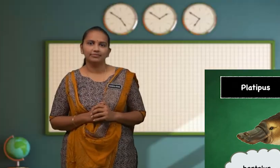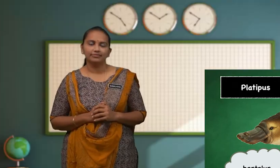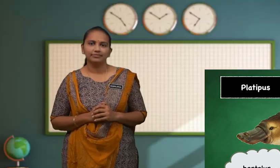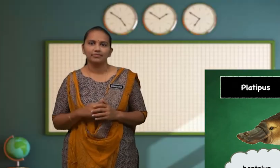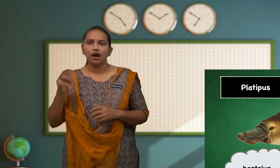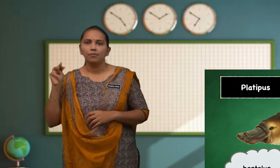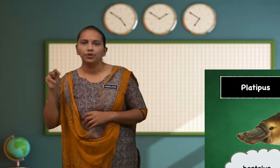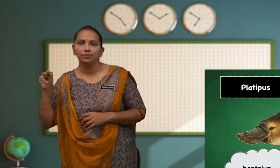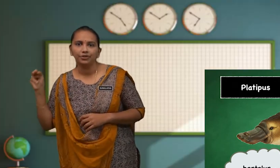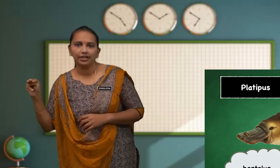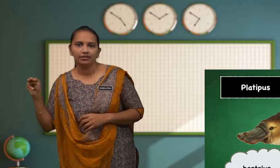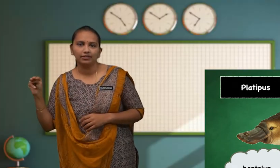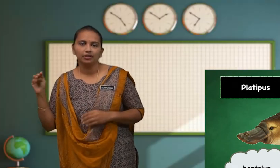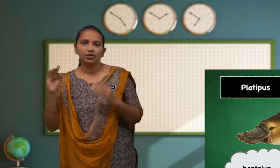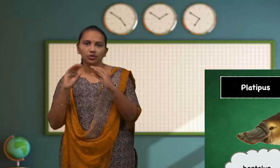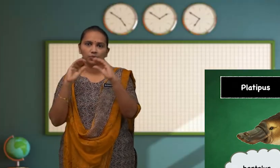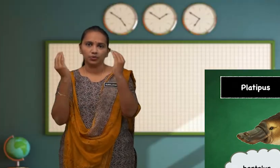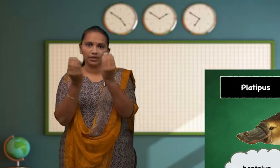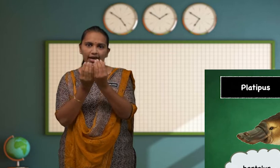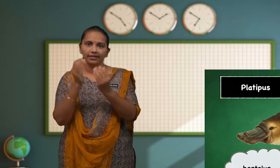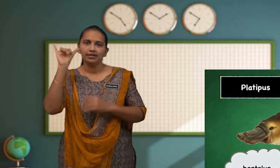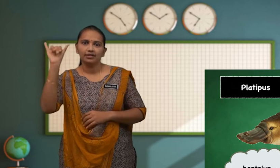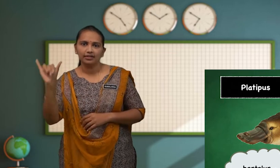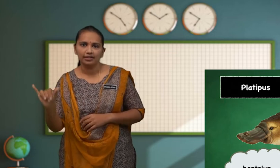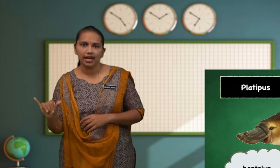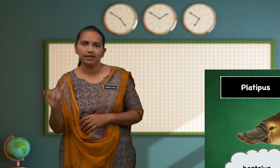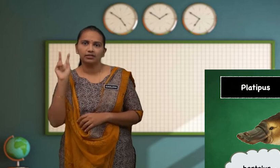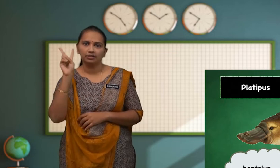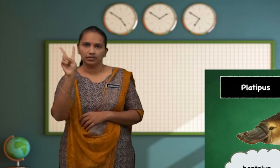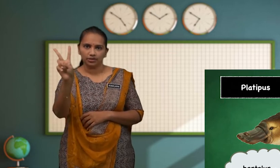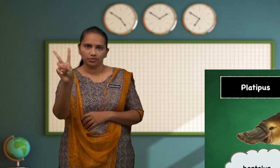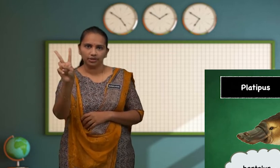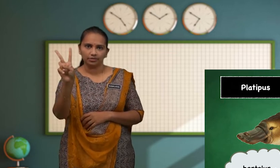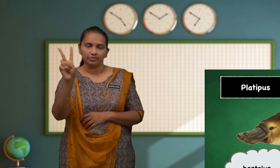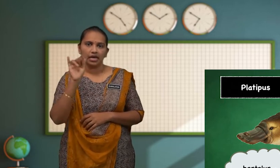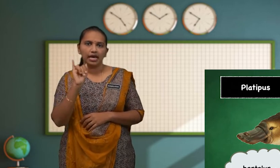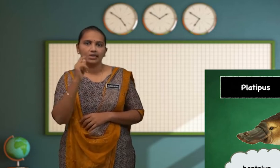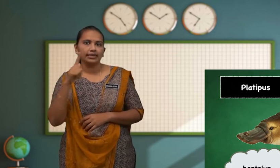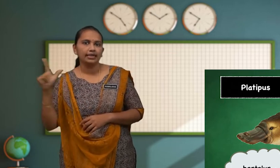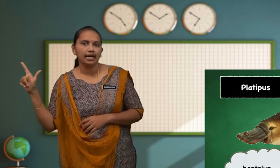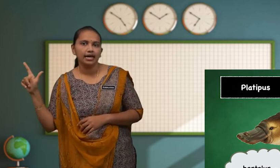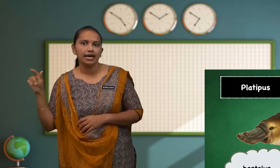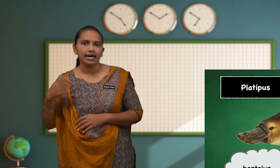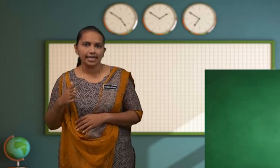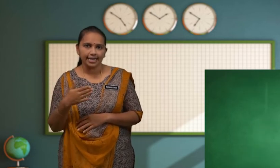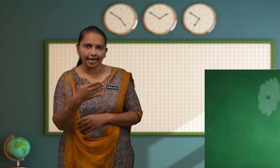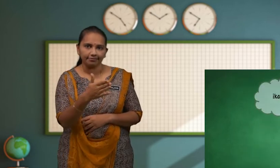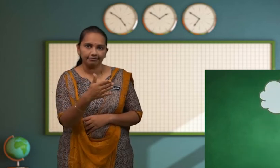Murid-murid Kumpulan Yang Kedua Ialah Ikan